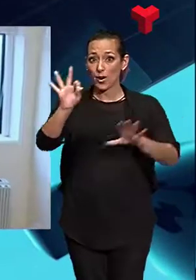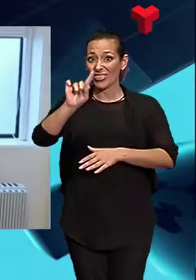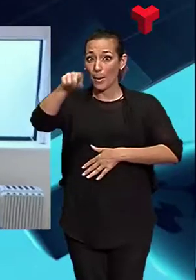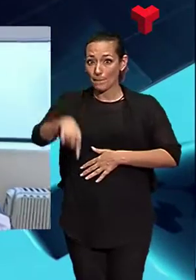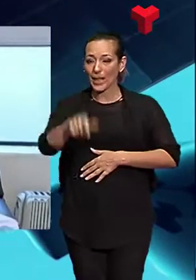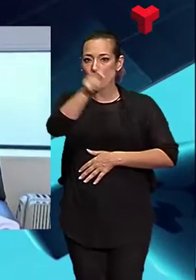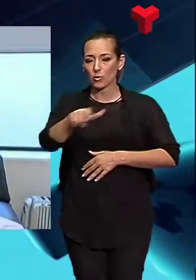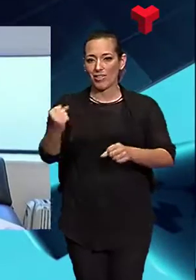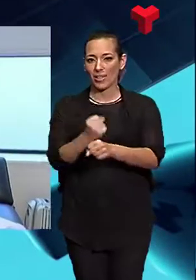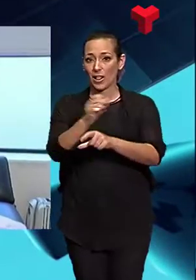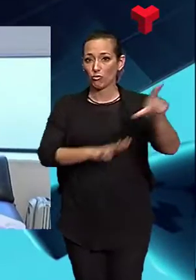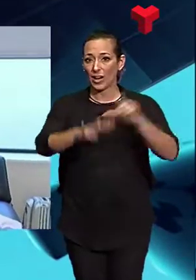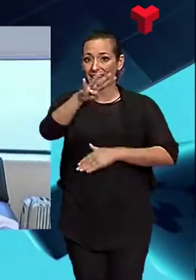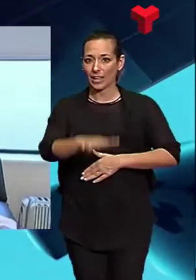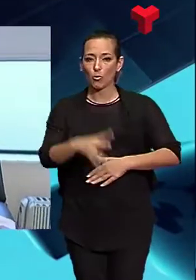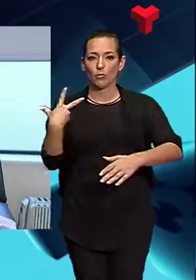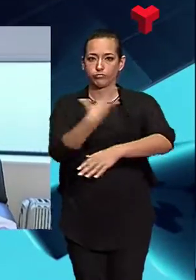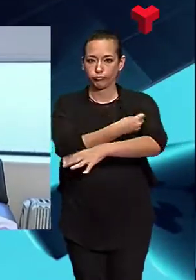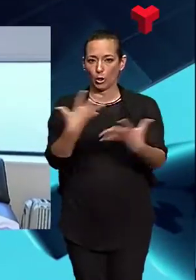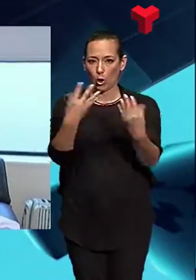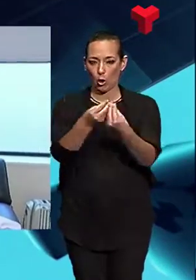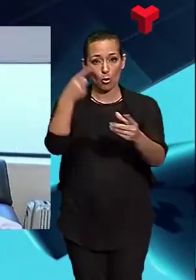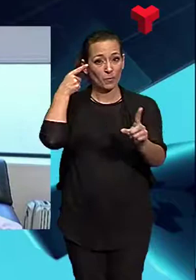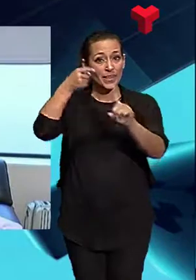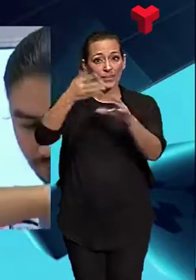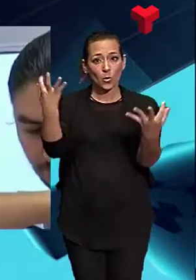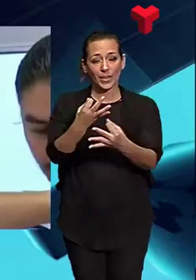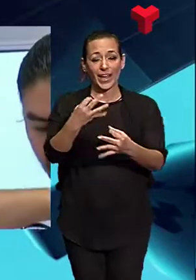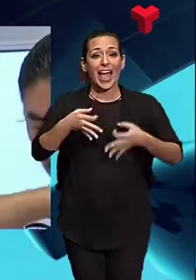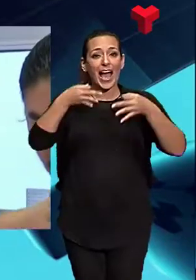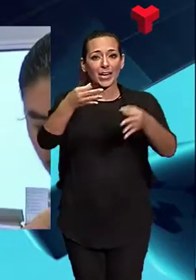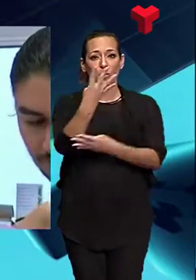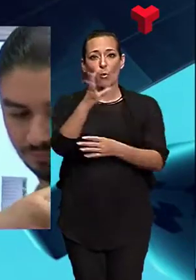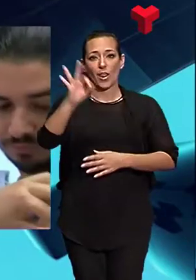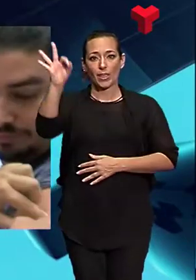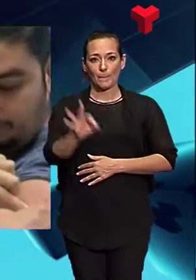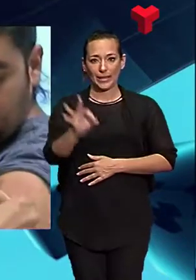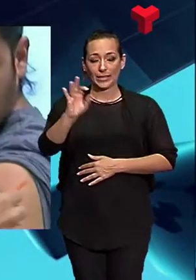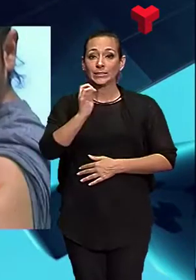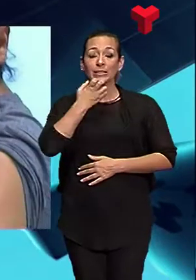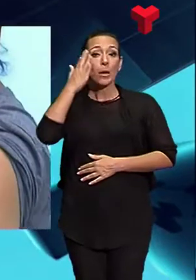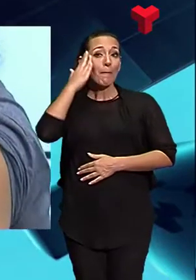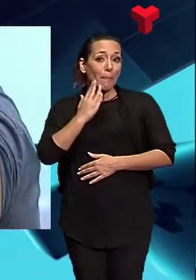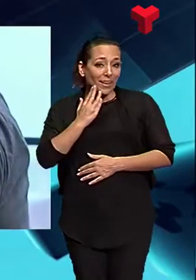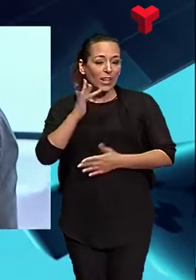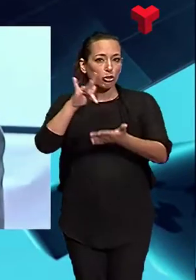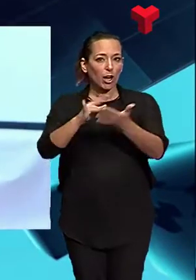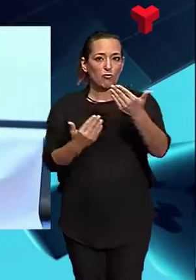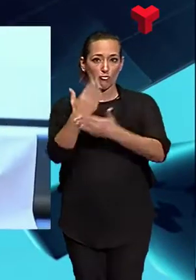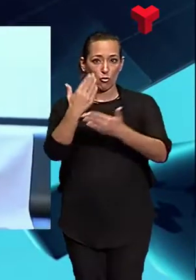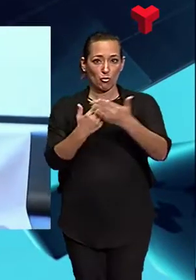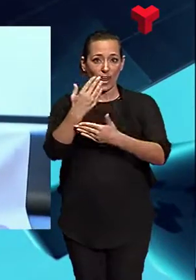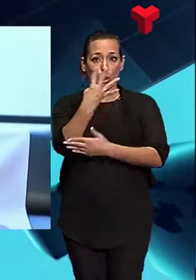Catalunya es van vacunar. L'objectiu és arribar al 40%. Durant el matí de la primera jornada, 47